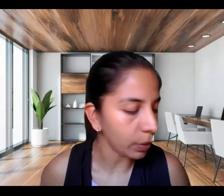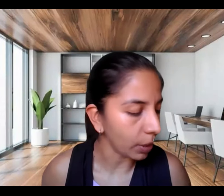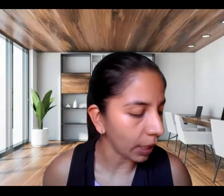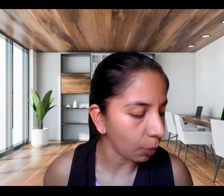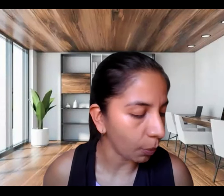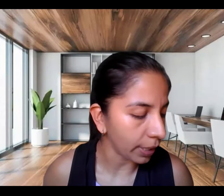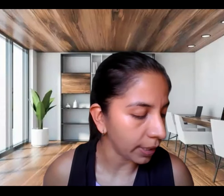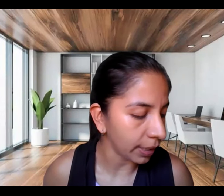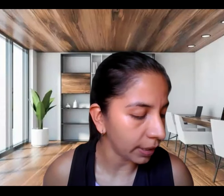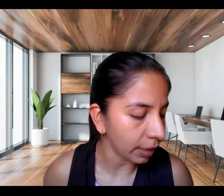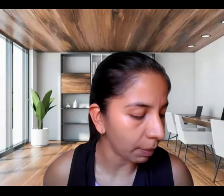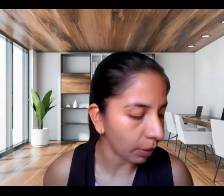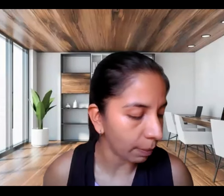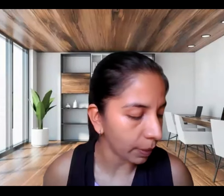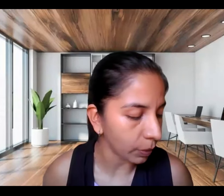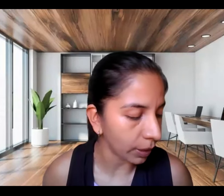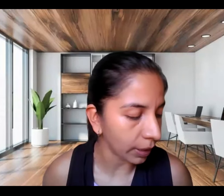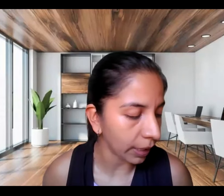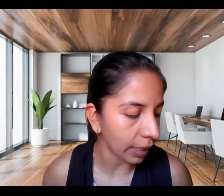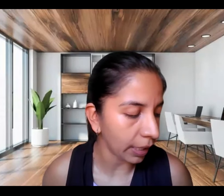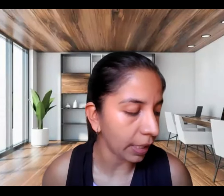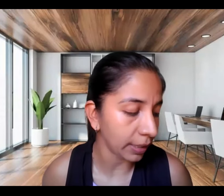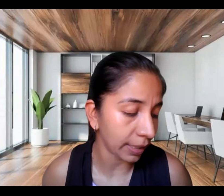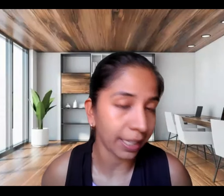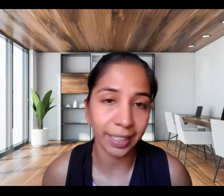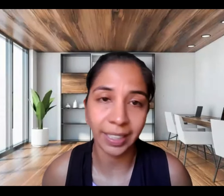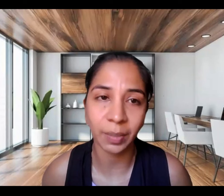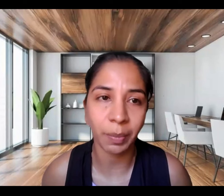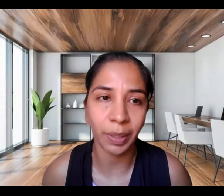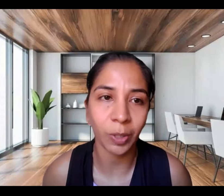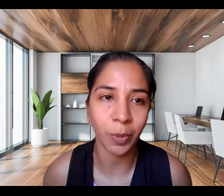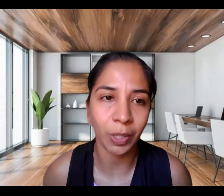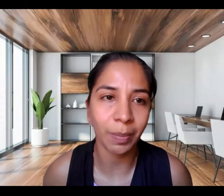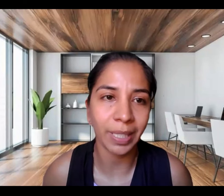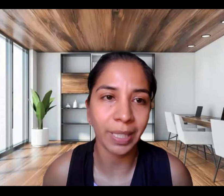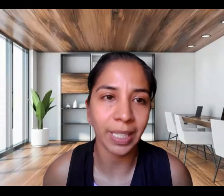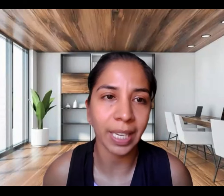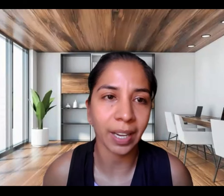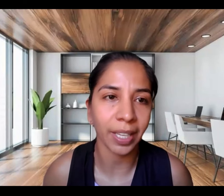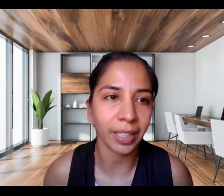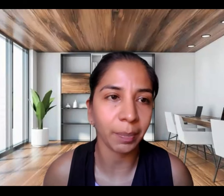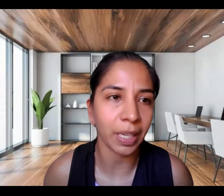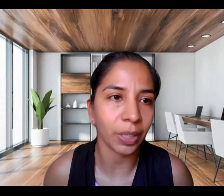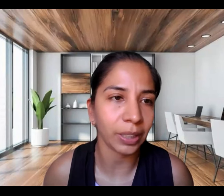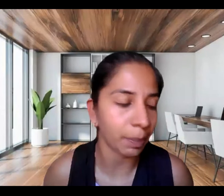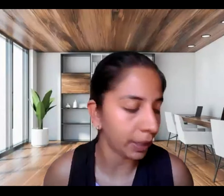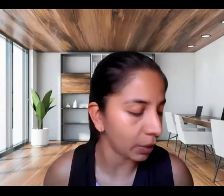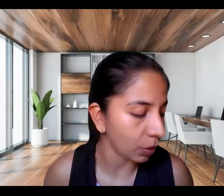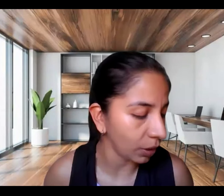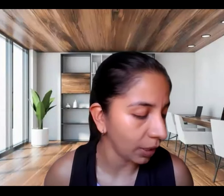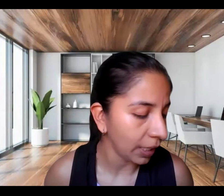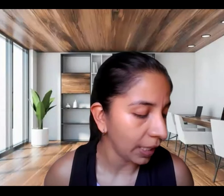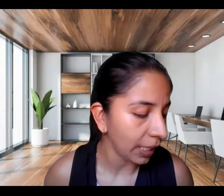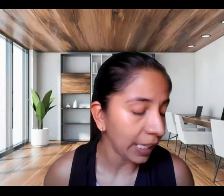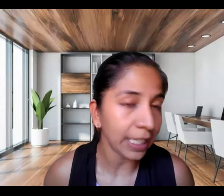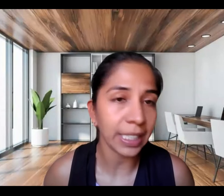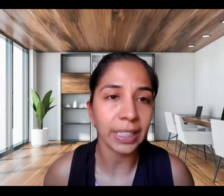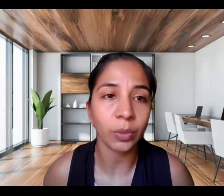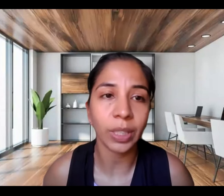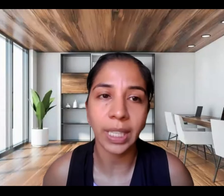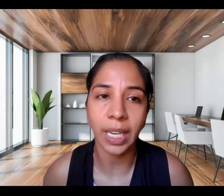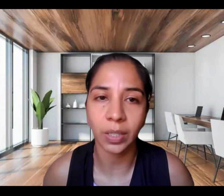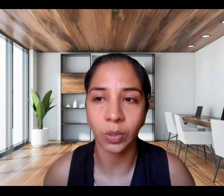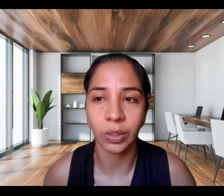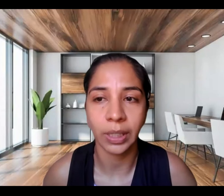una persona que lo pueda hacer. Sin embargo, la persona que está en este momento disponible me dice que acaba de terminar una interpretación y